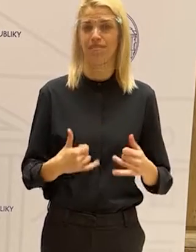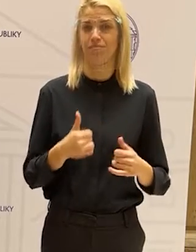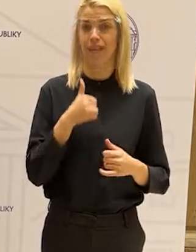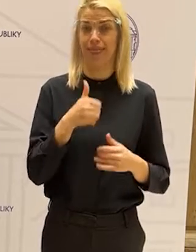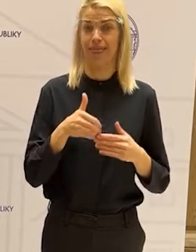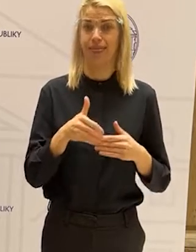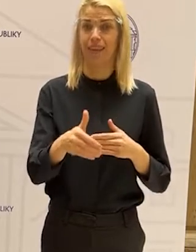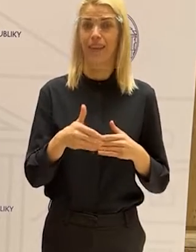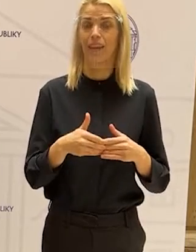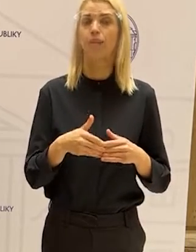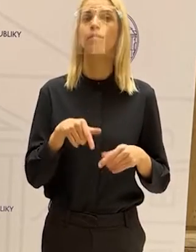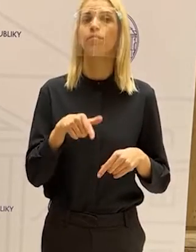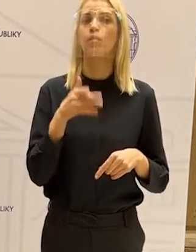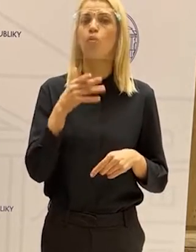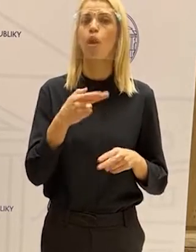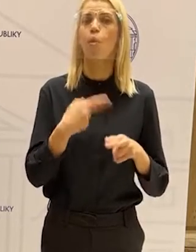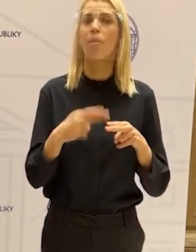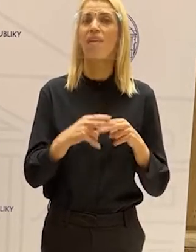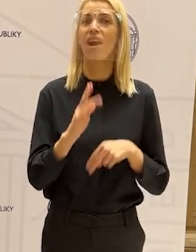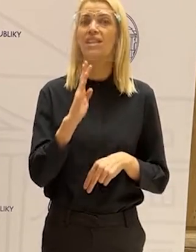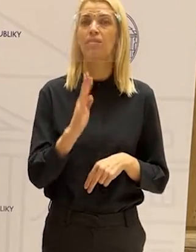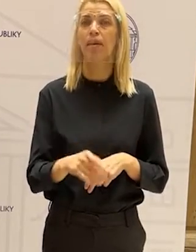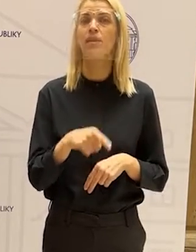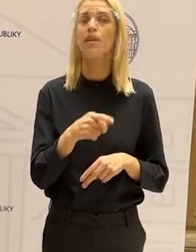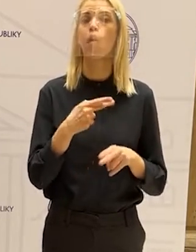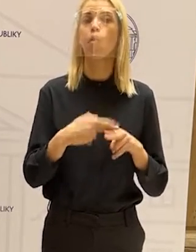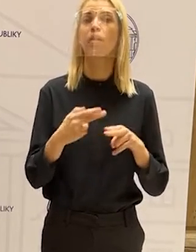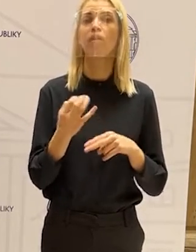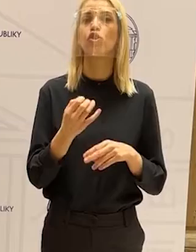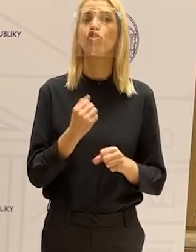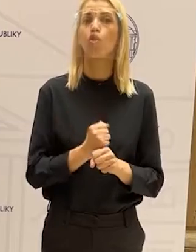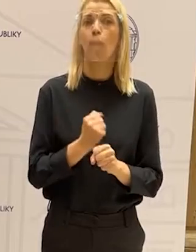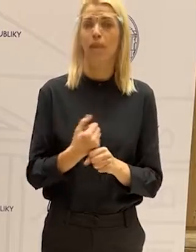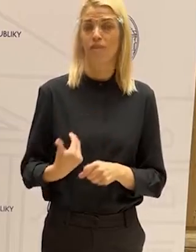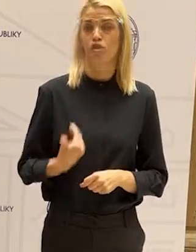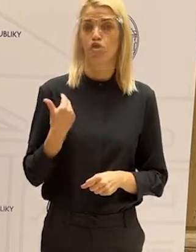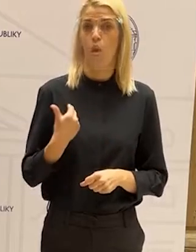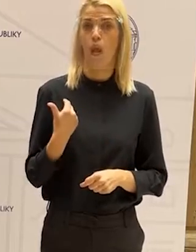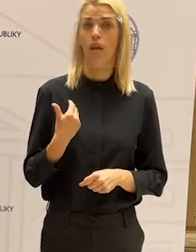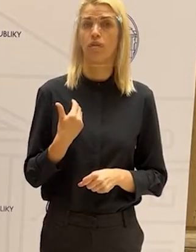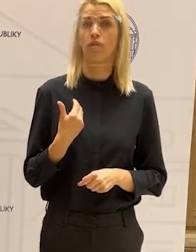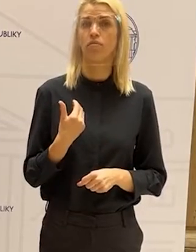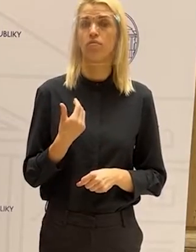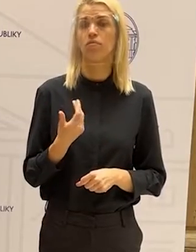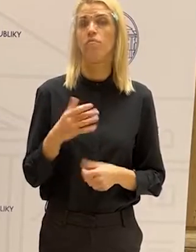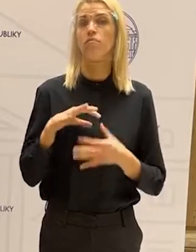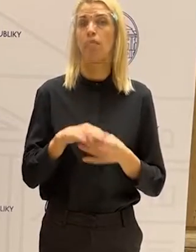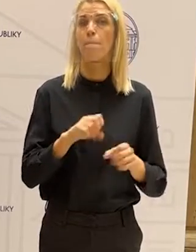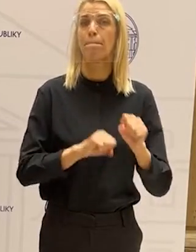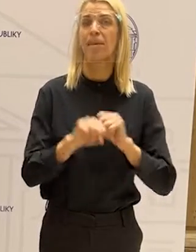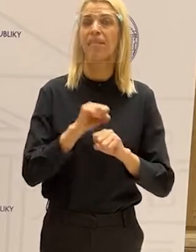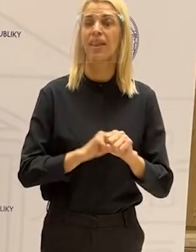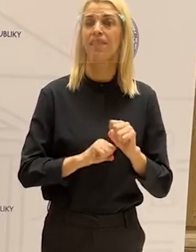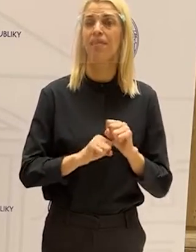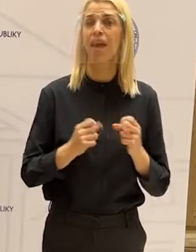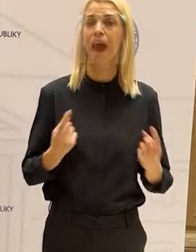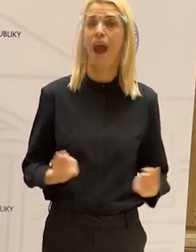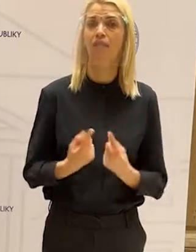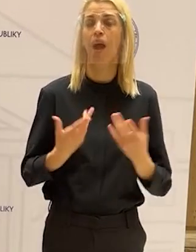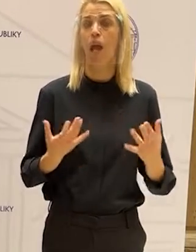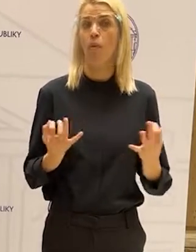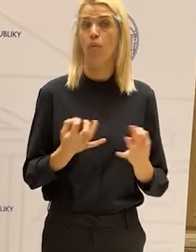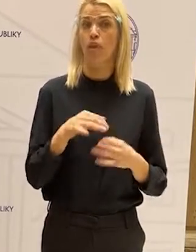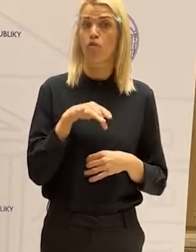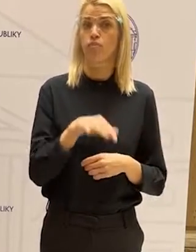čaká aj úprava smernice, ktorá úpravuje to, čo robiť v školách, či už v rámci preventívnych aktivít, alebo keď sa